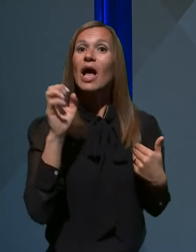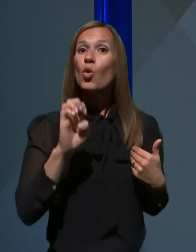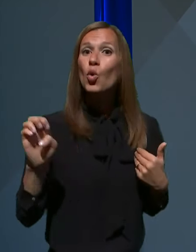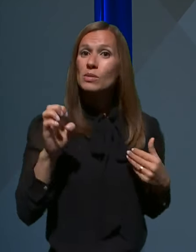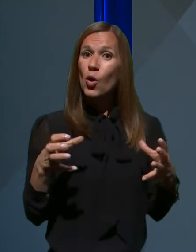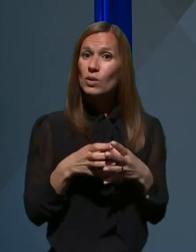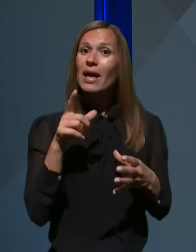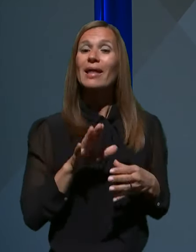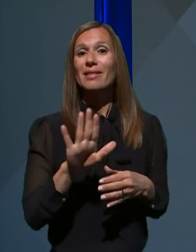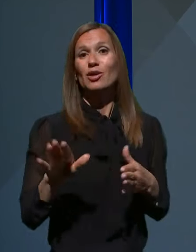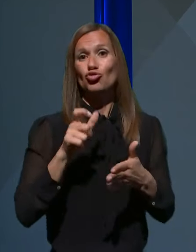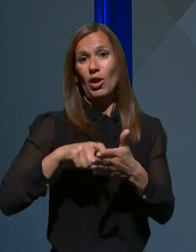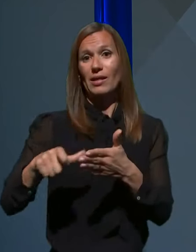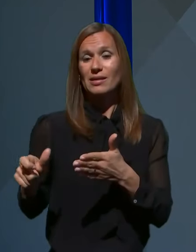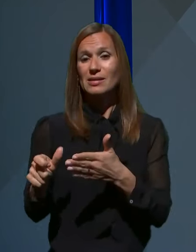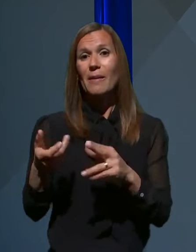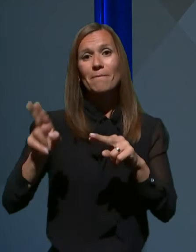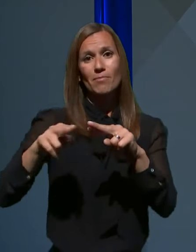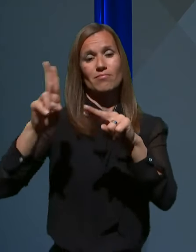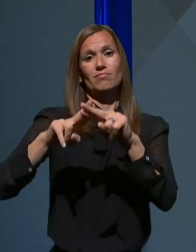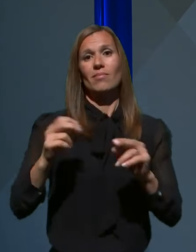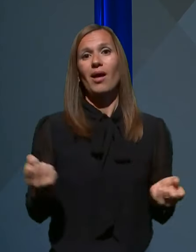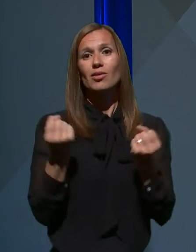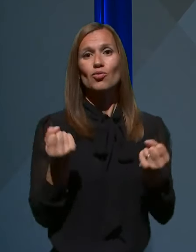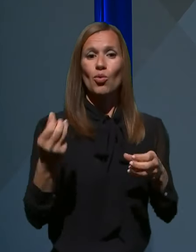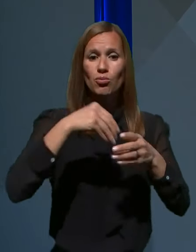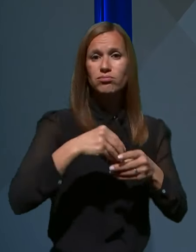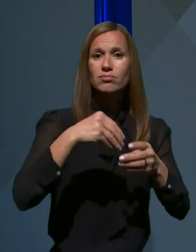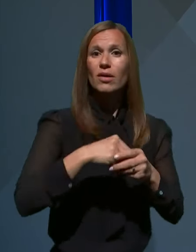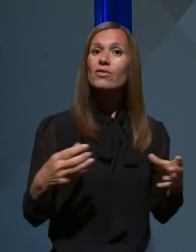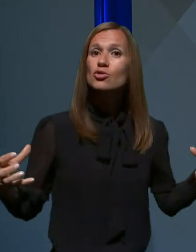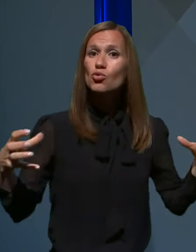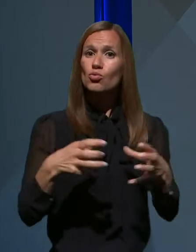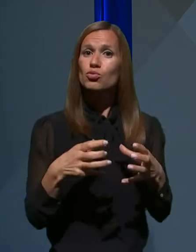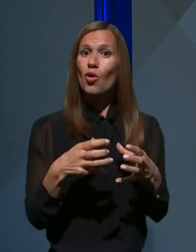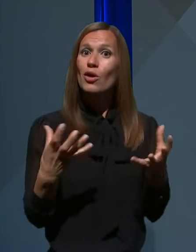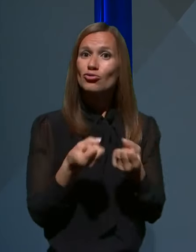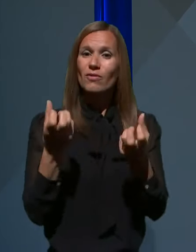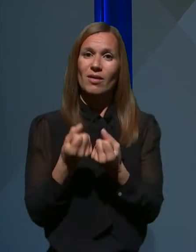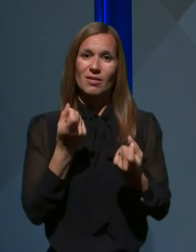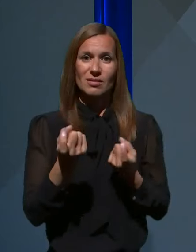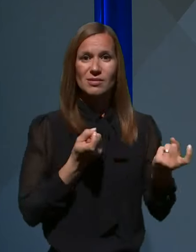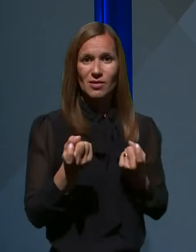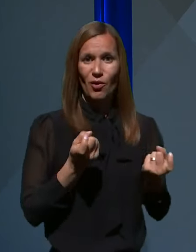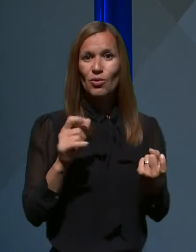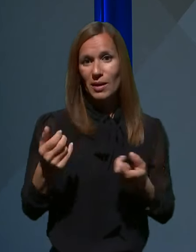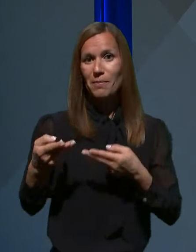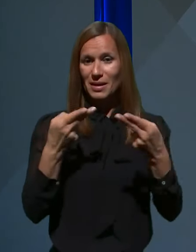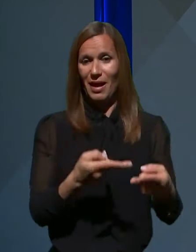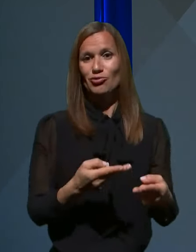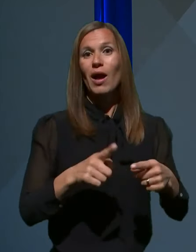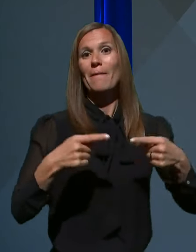članice vse aktivneje vključujejo v skupno reševanje izzivov, ki jih prinaša pandemija.